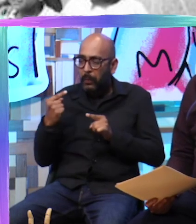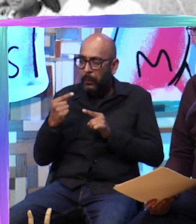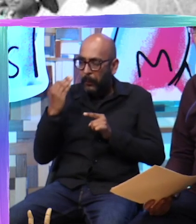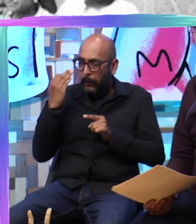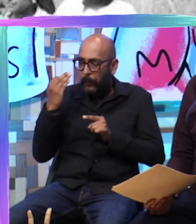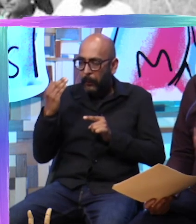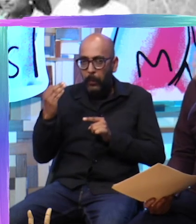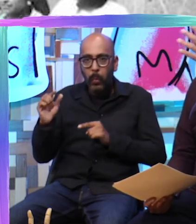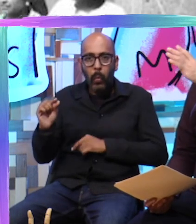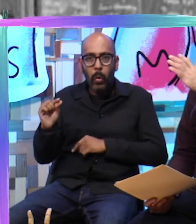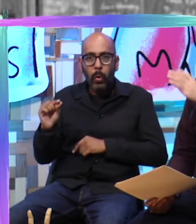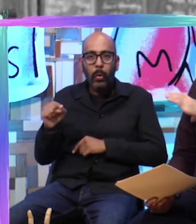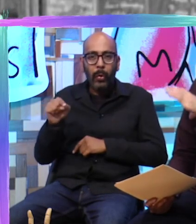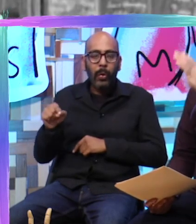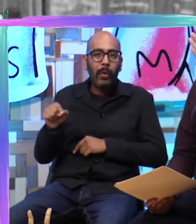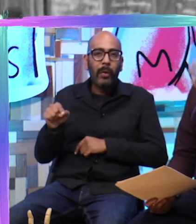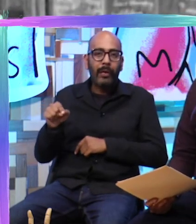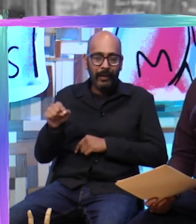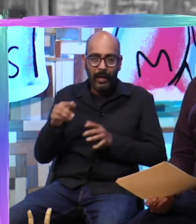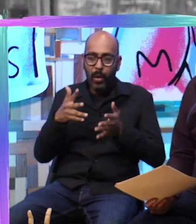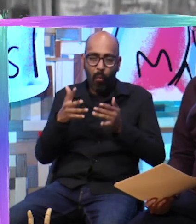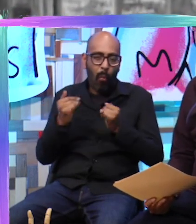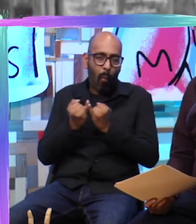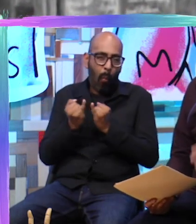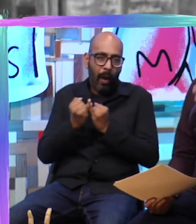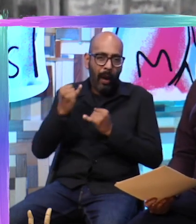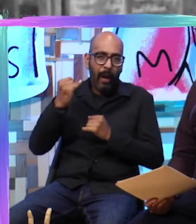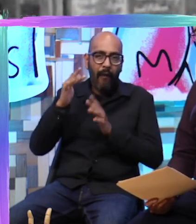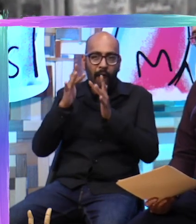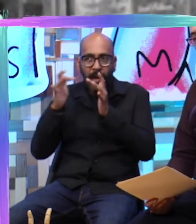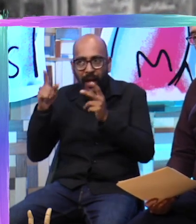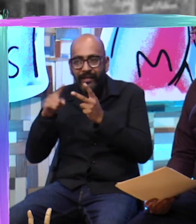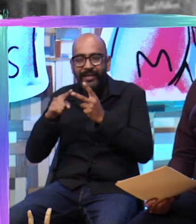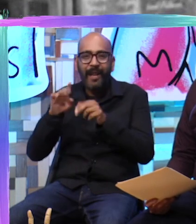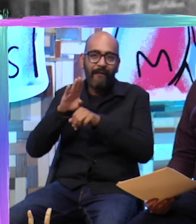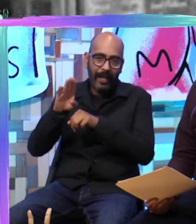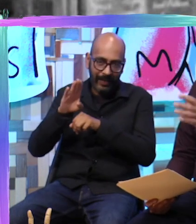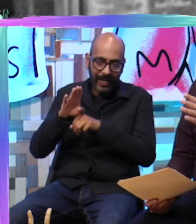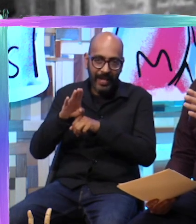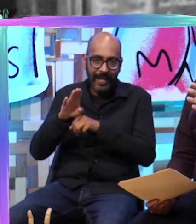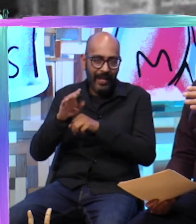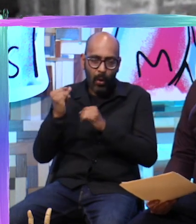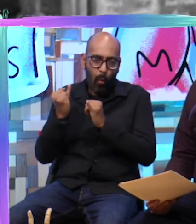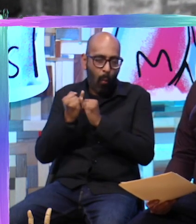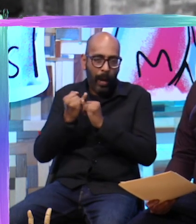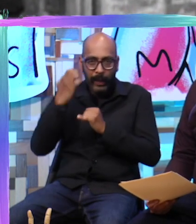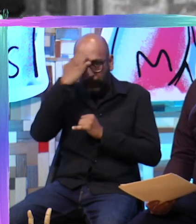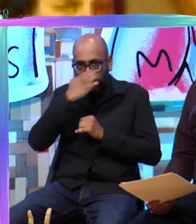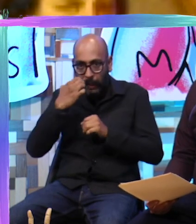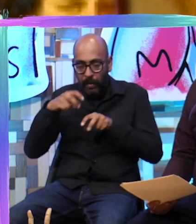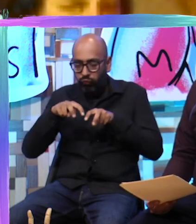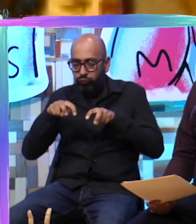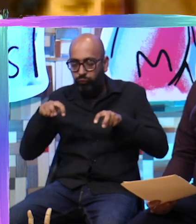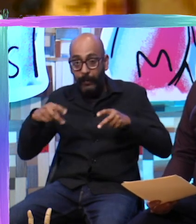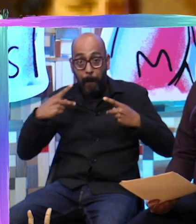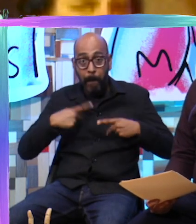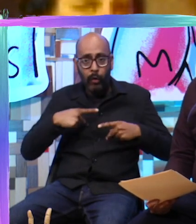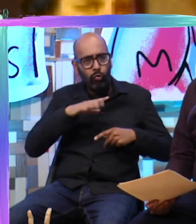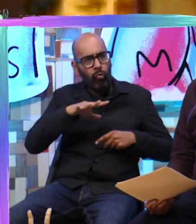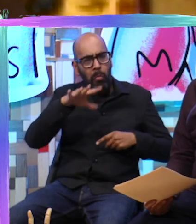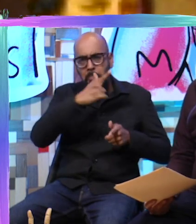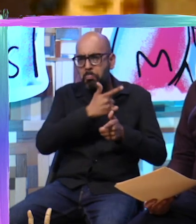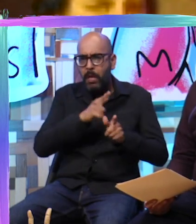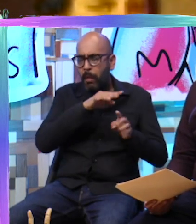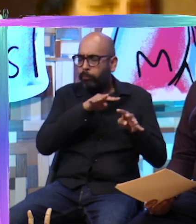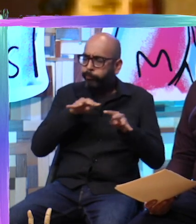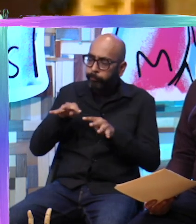exámenes en México se hacían al igual que en Francia y que en Brasil públicos para que todo mundo fuera testigo de cuánto